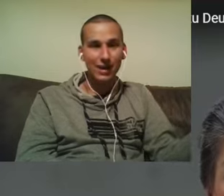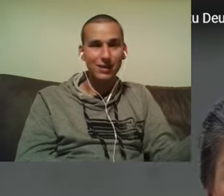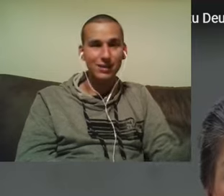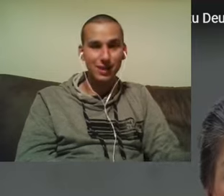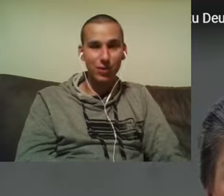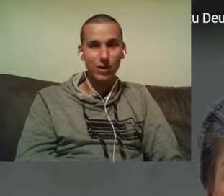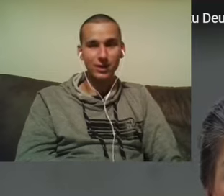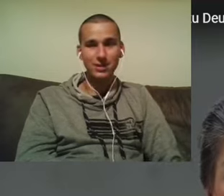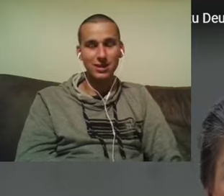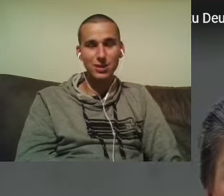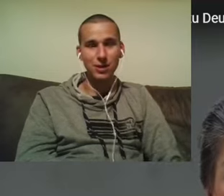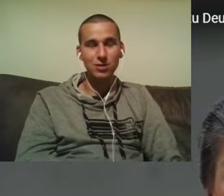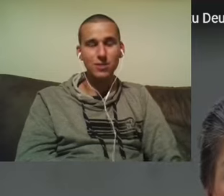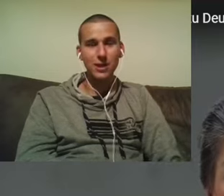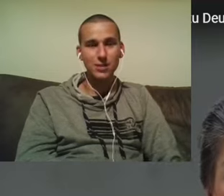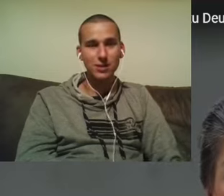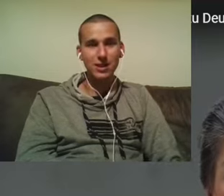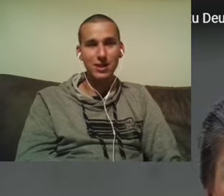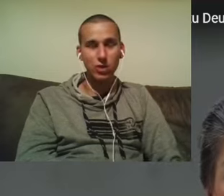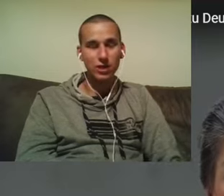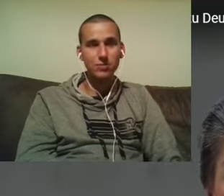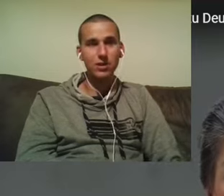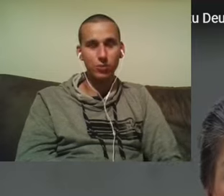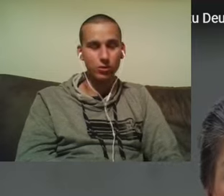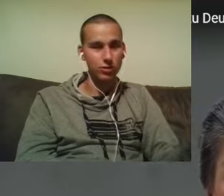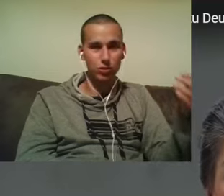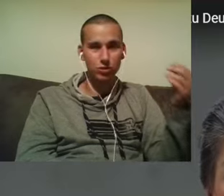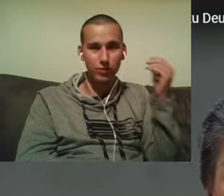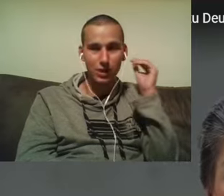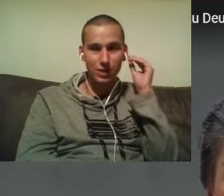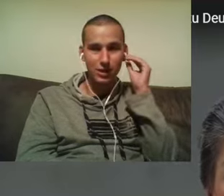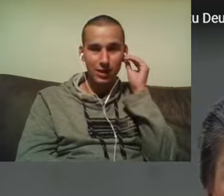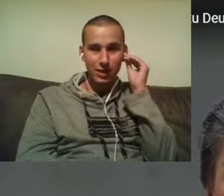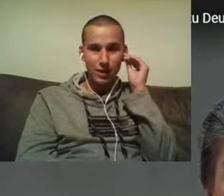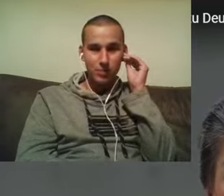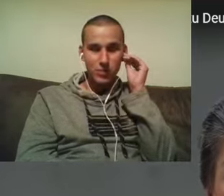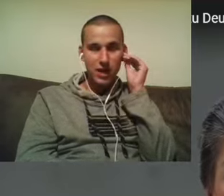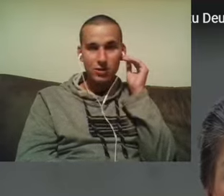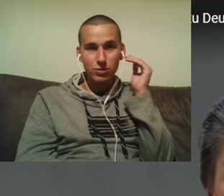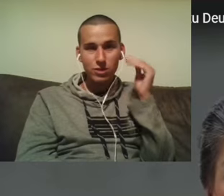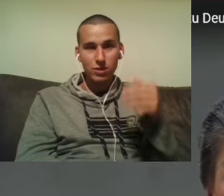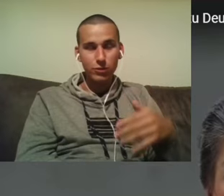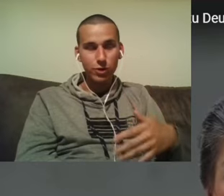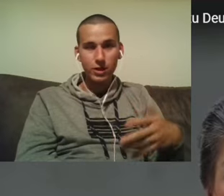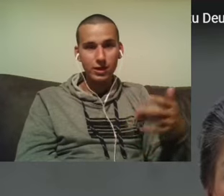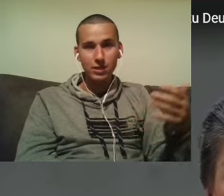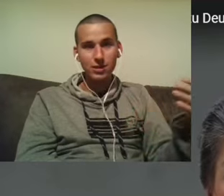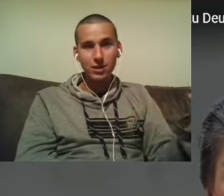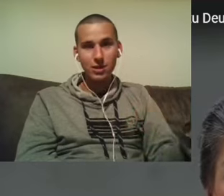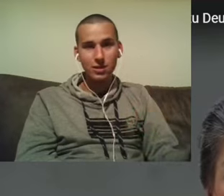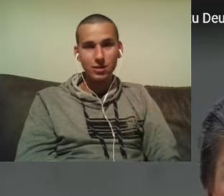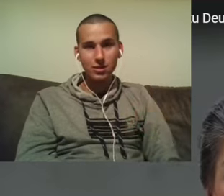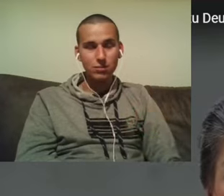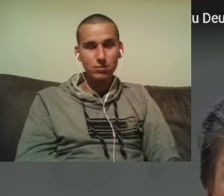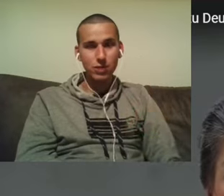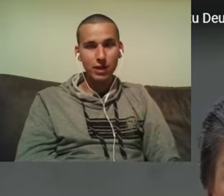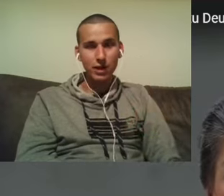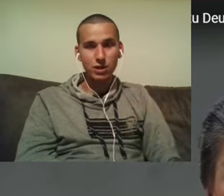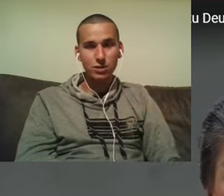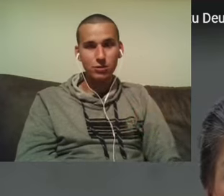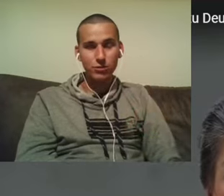sondern andauernd. Das hat sie 2022 andauernd gemacht, vor kurzem schon wieder. Ja, so ist es auch folgerichtig, dann